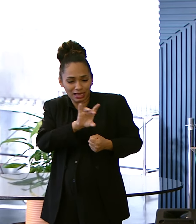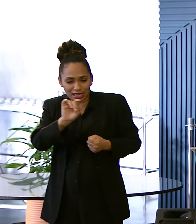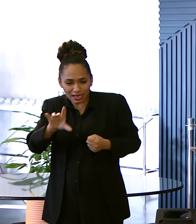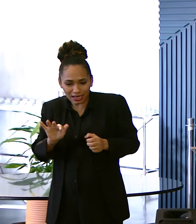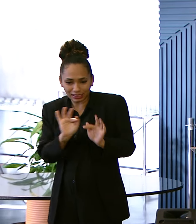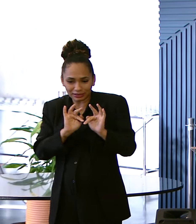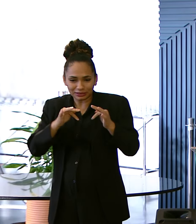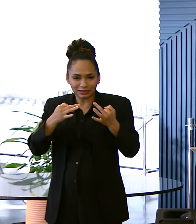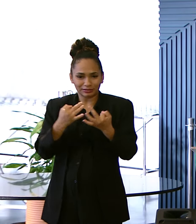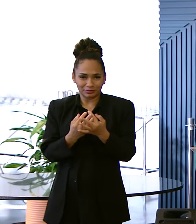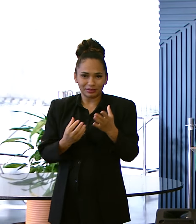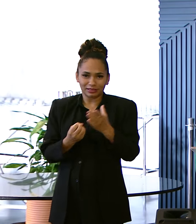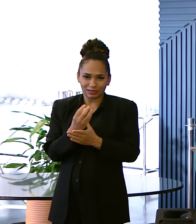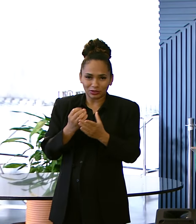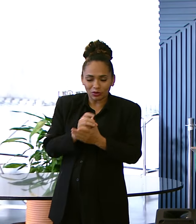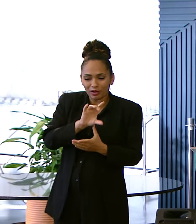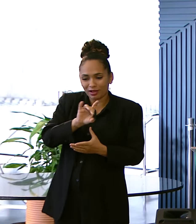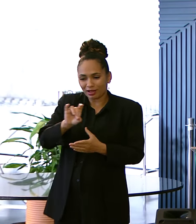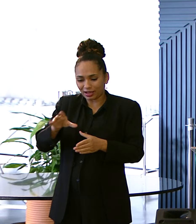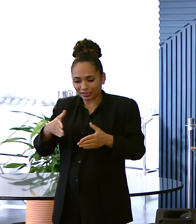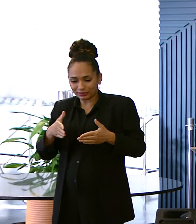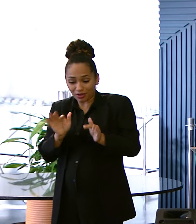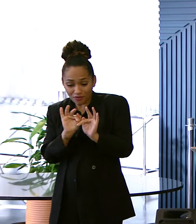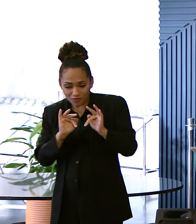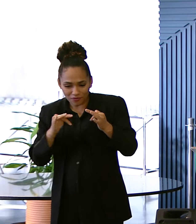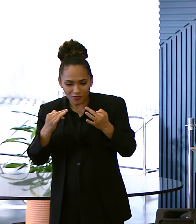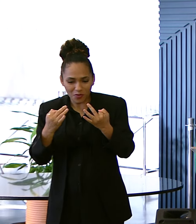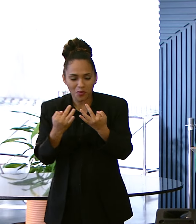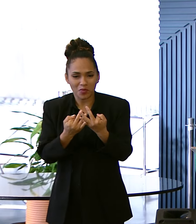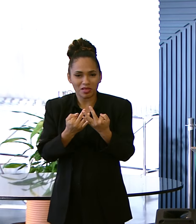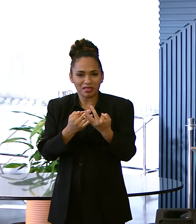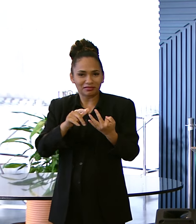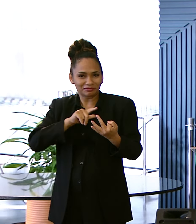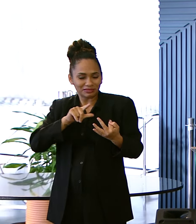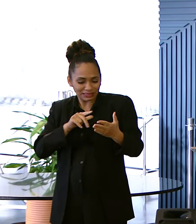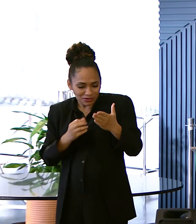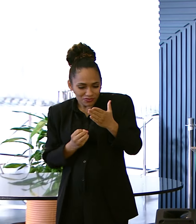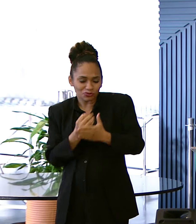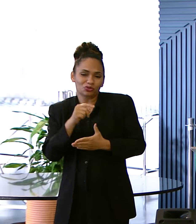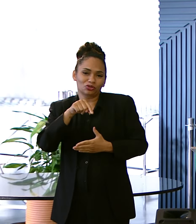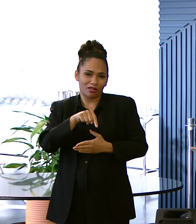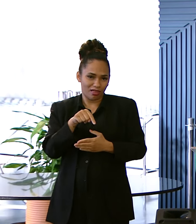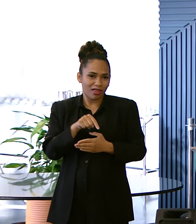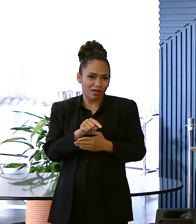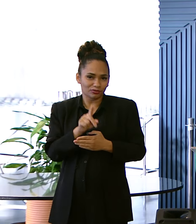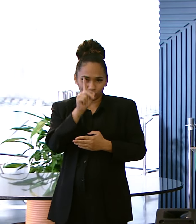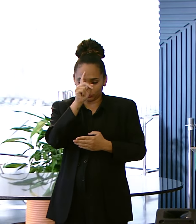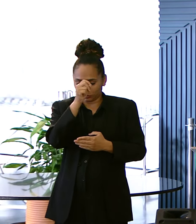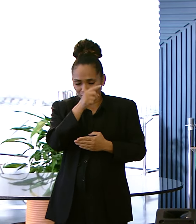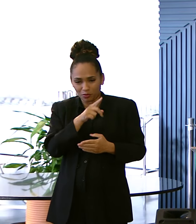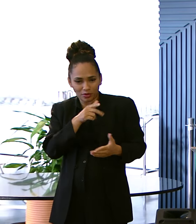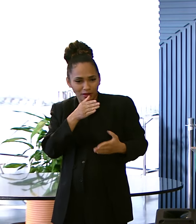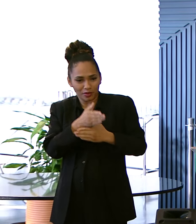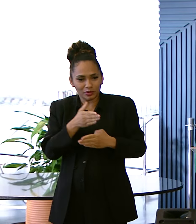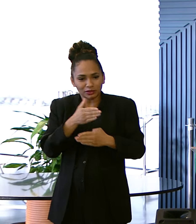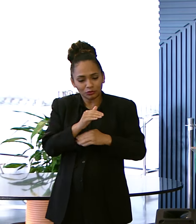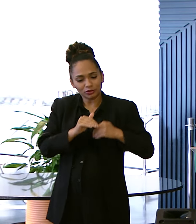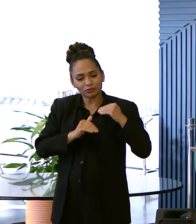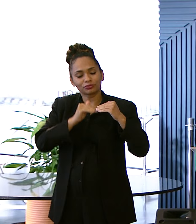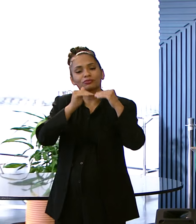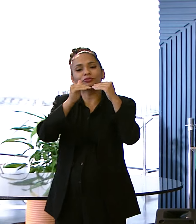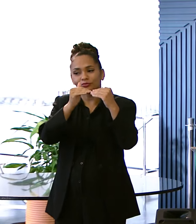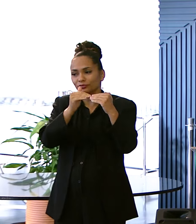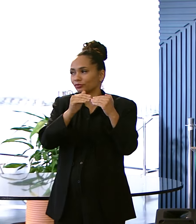Formada A cada família Que nasceu Na maternidade Maria Amélia Porque ela participou Dessa construção